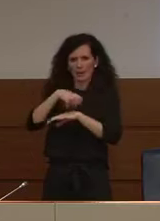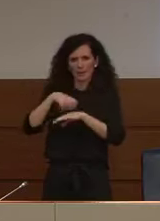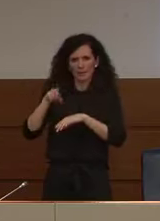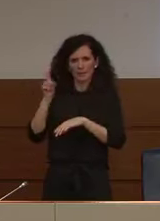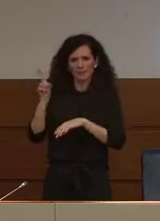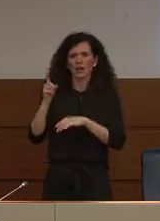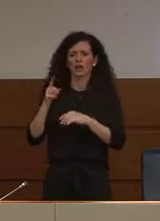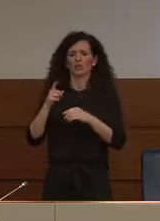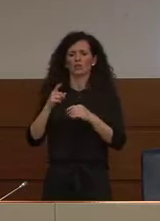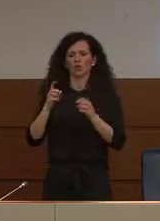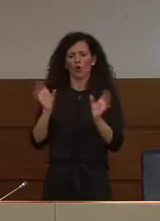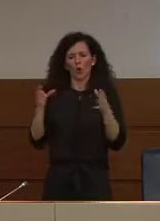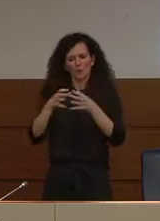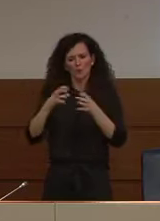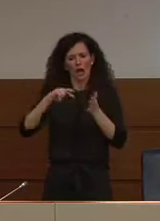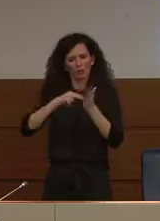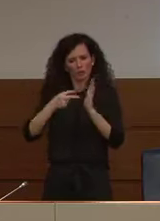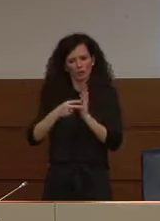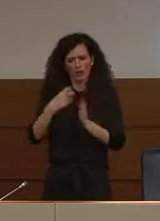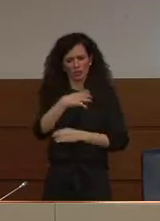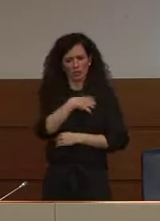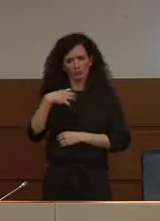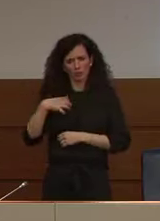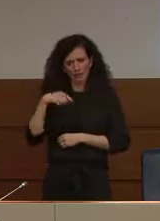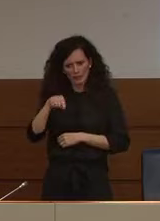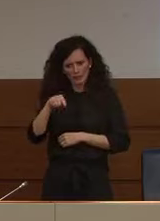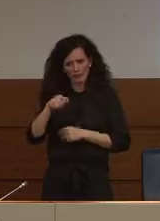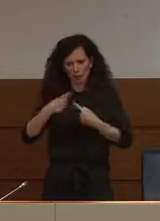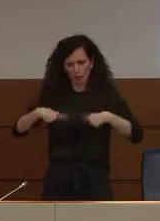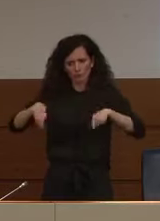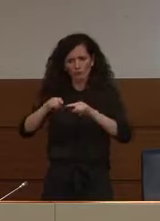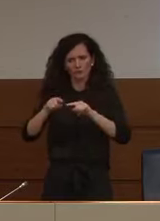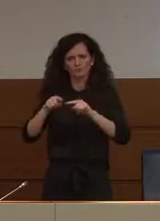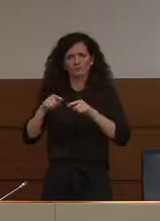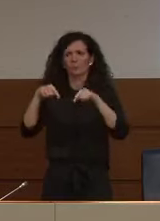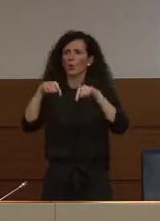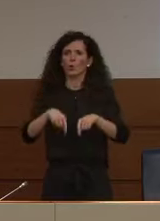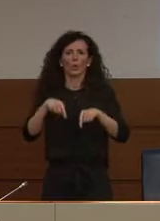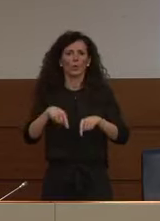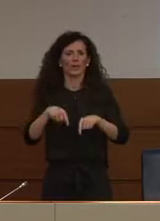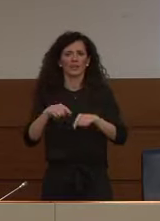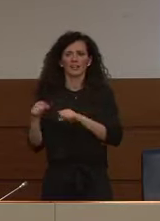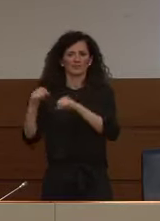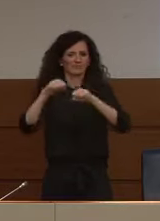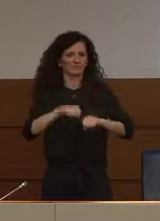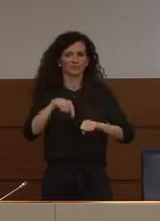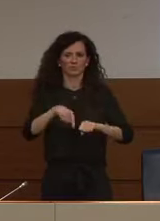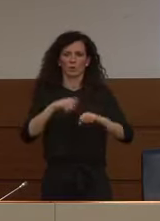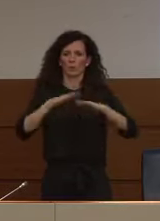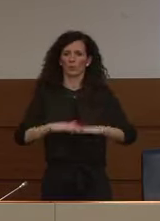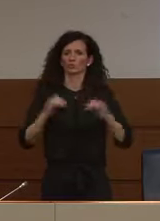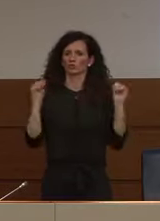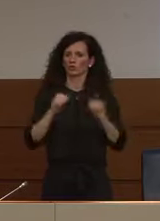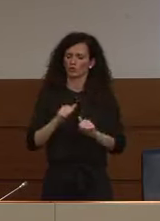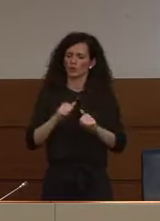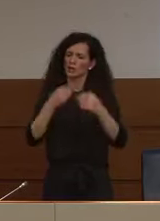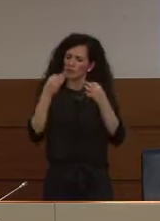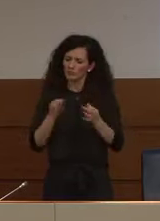scientifico insediatesi qui alla protezione civile hanno chiaramente